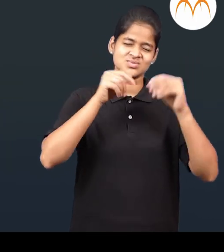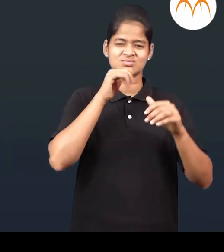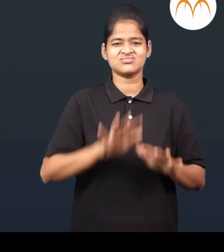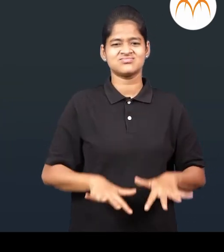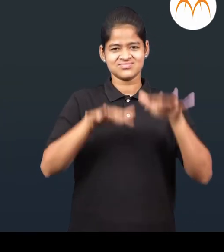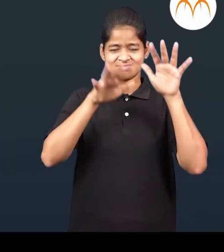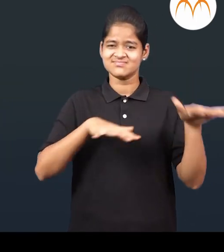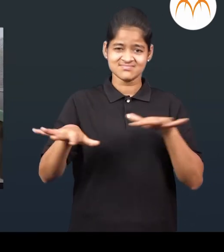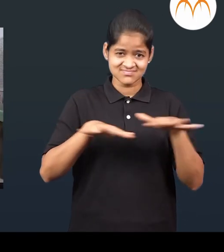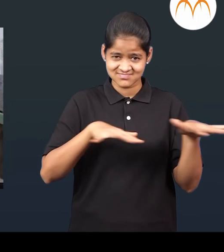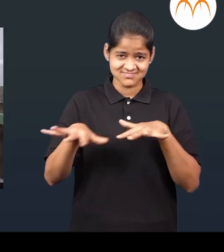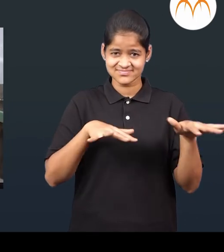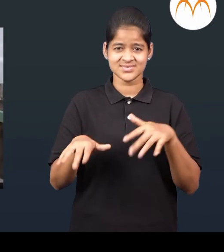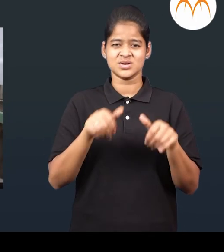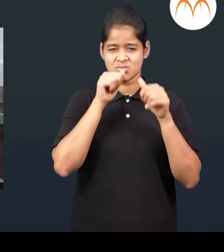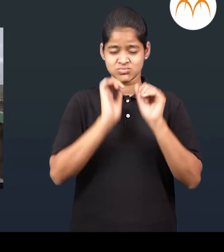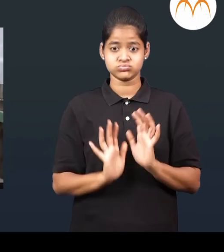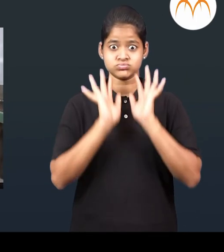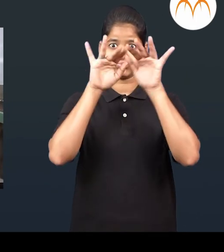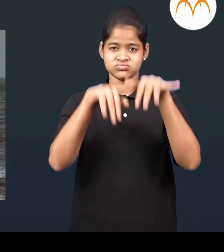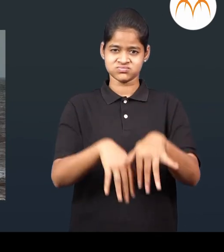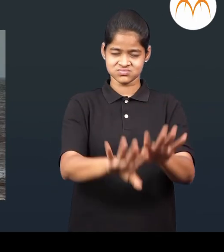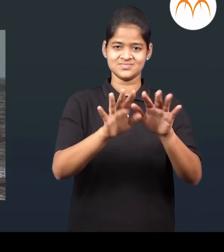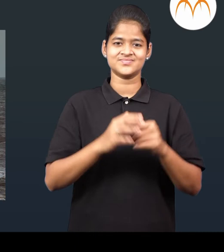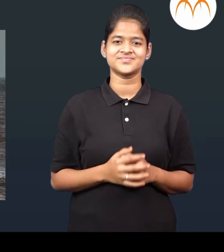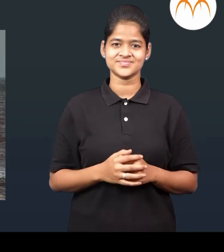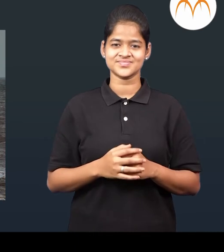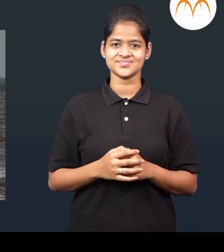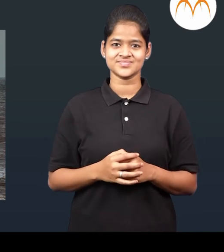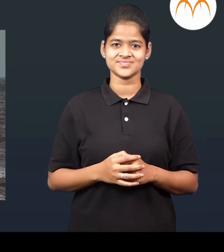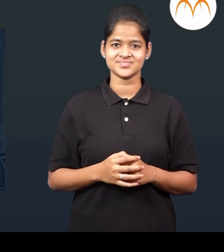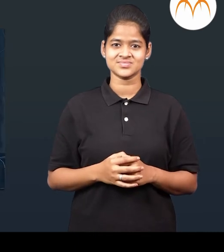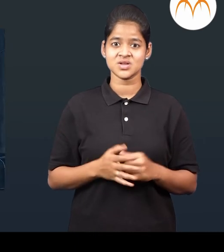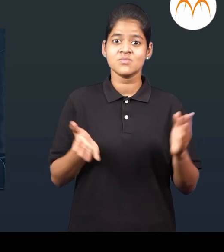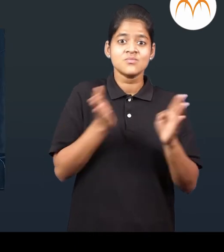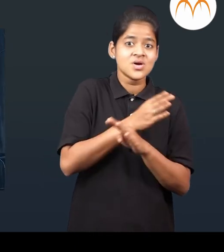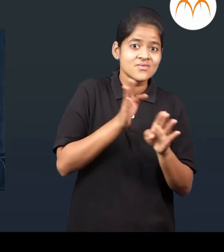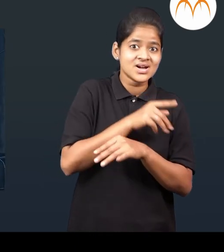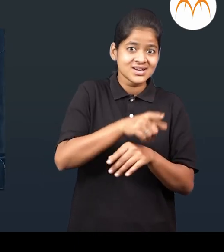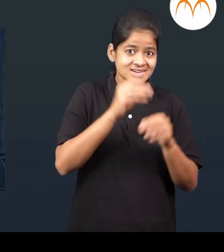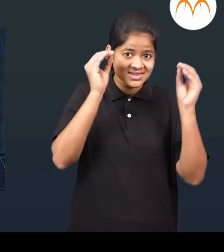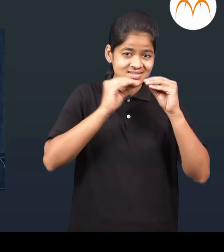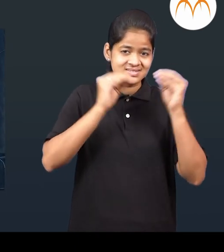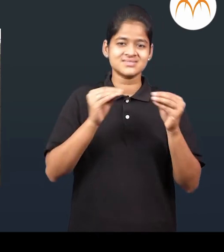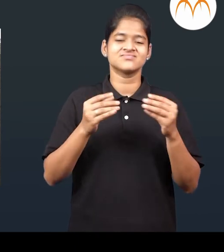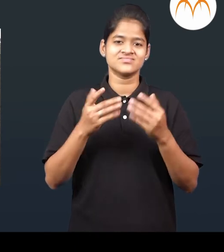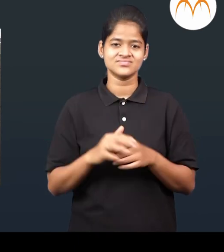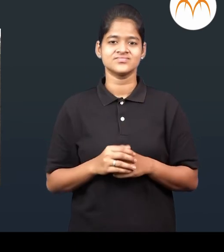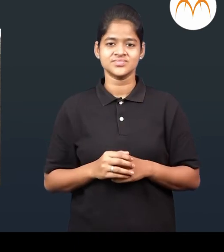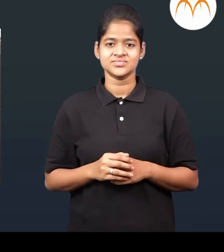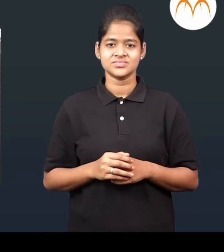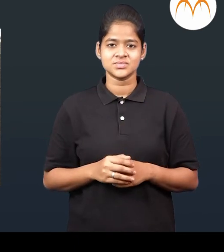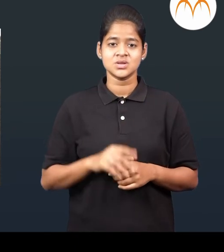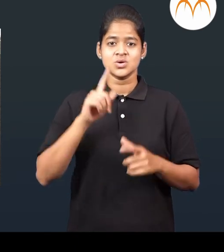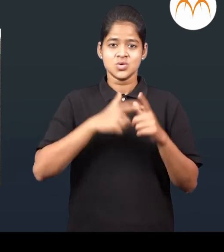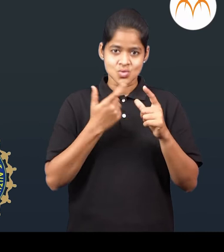पूर, भुकंप, चुनामी, वलवाचा पावश, मोस्मी